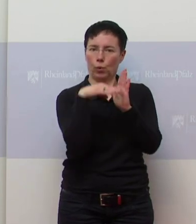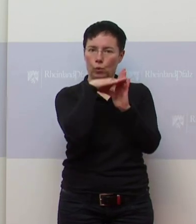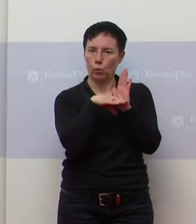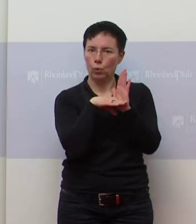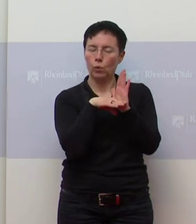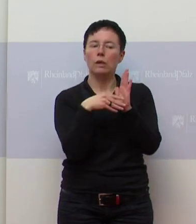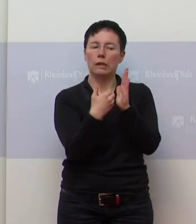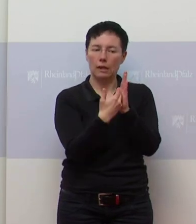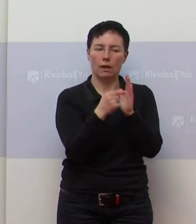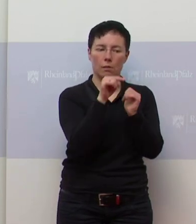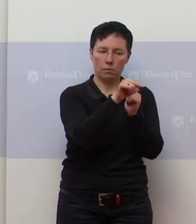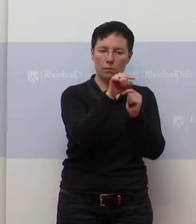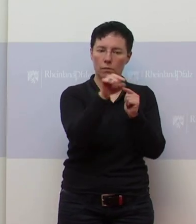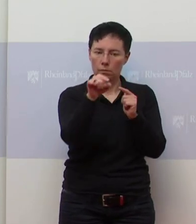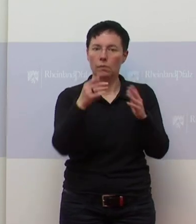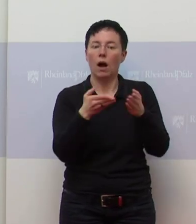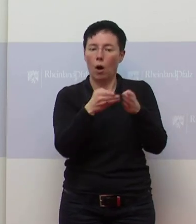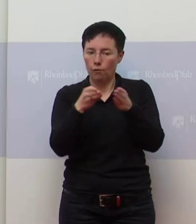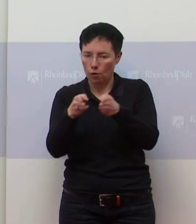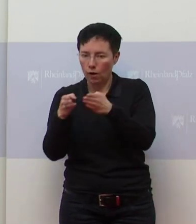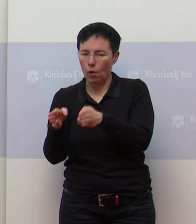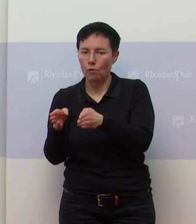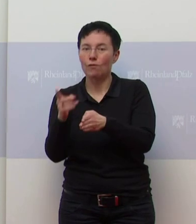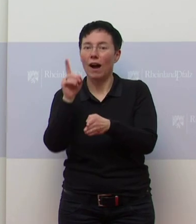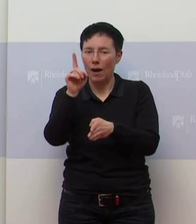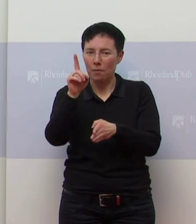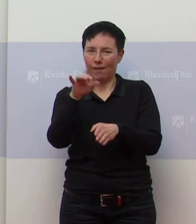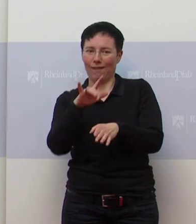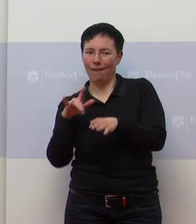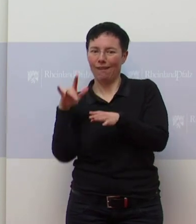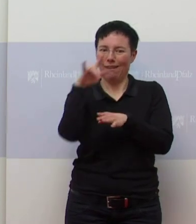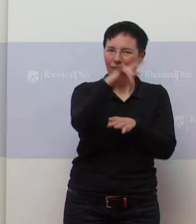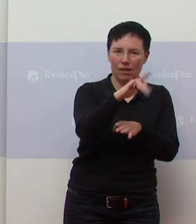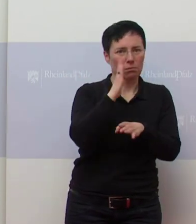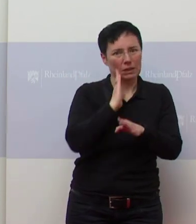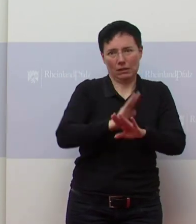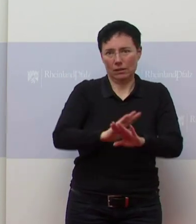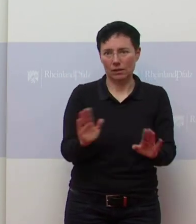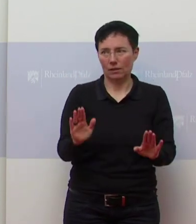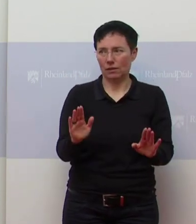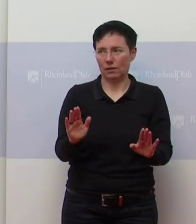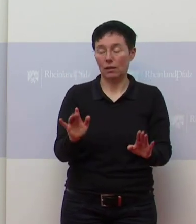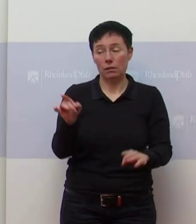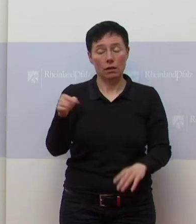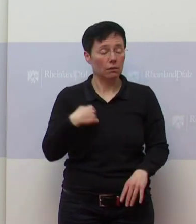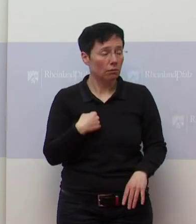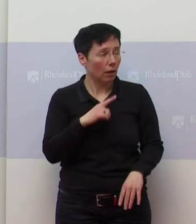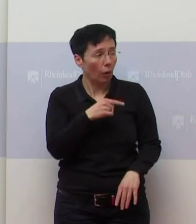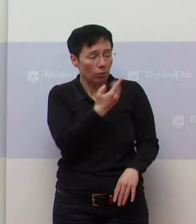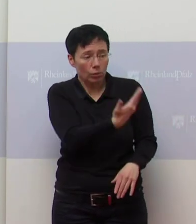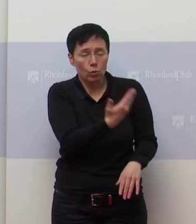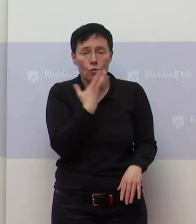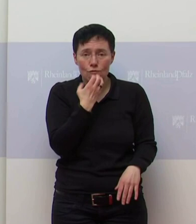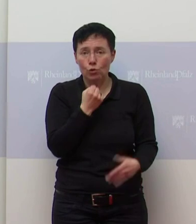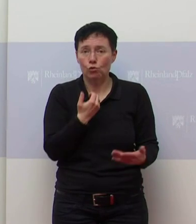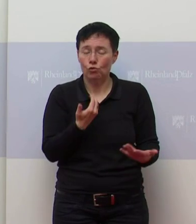wie machen wir da und da auf? Das heißt aber nicht, dass sie da nicht fahren wird im Gegenteil. Wäre uns auch lieber gewesen. Es ist eine